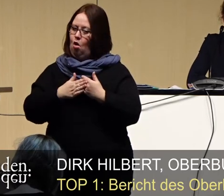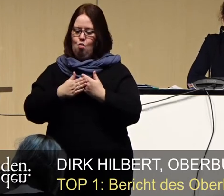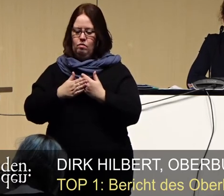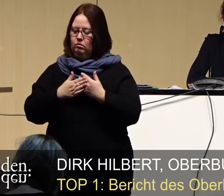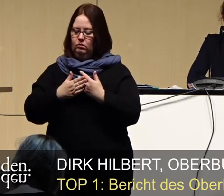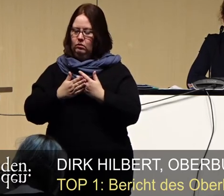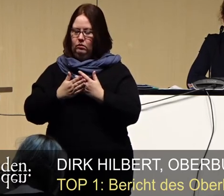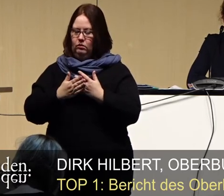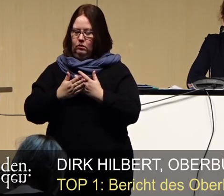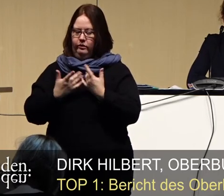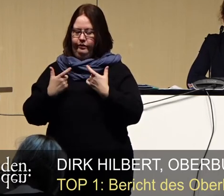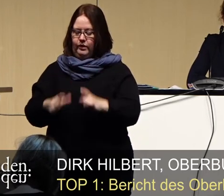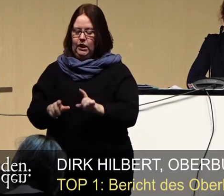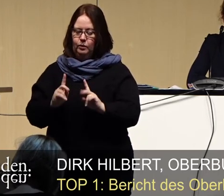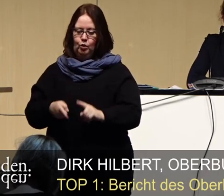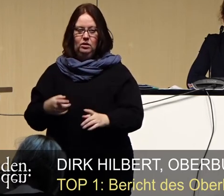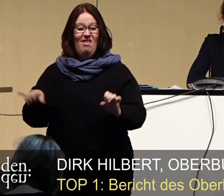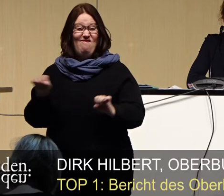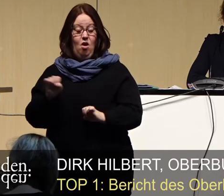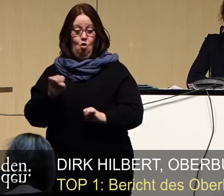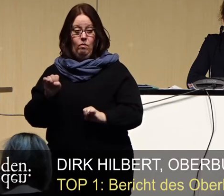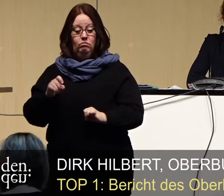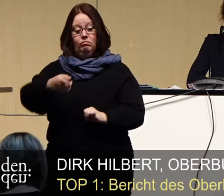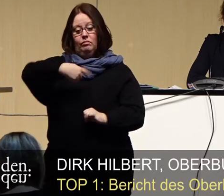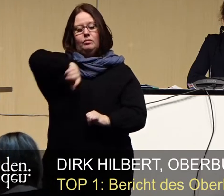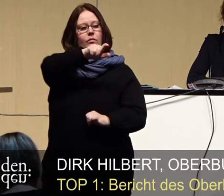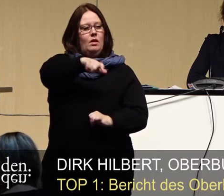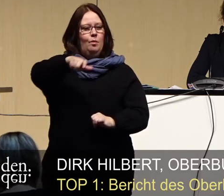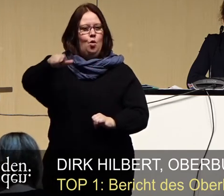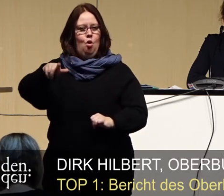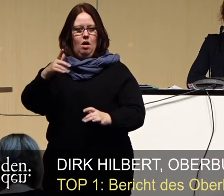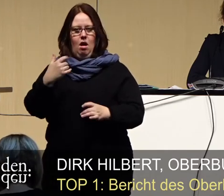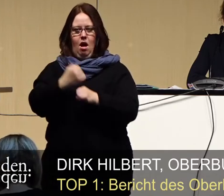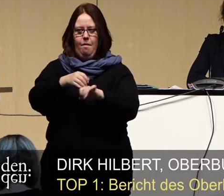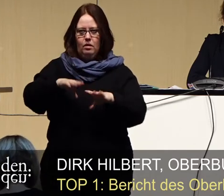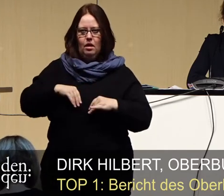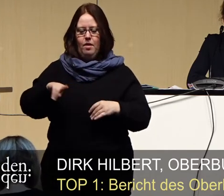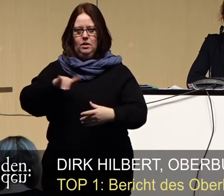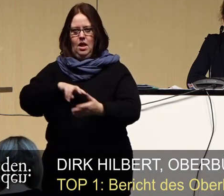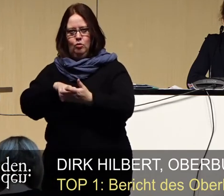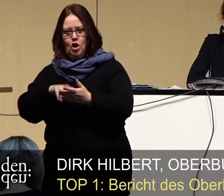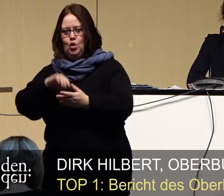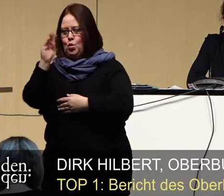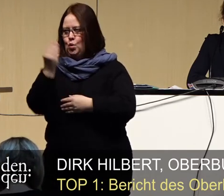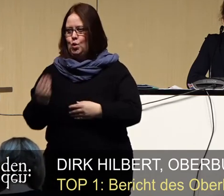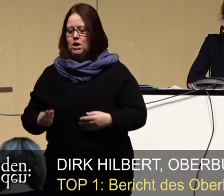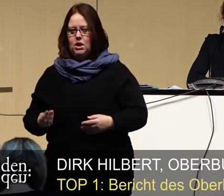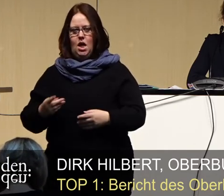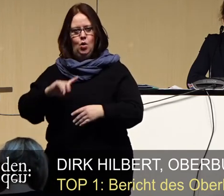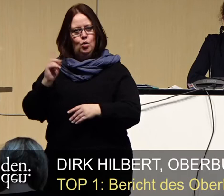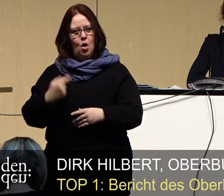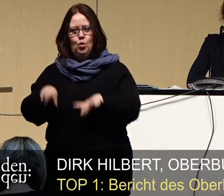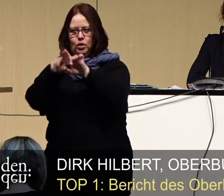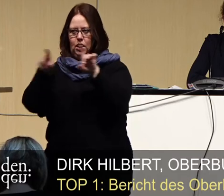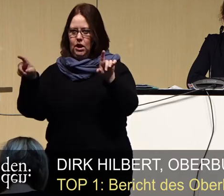Warum? Ein großer Teil unserer Bürgerschaft, Arbeitnehmer, Selbstständige, Künstler und auch